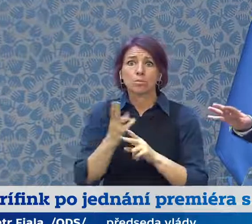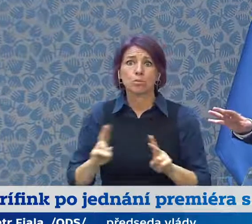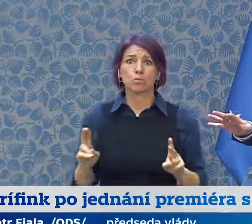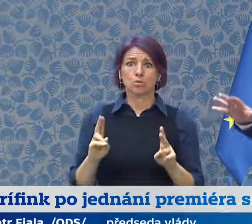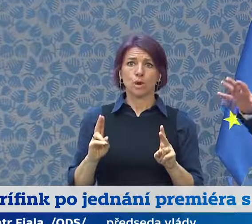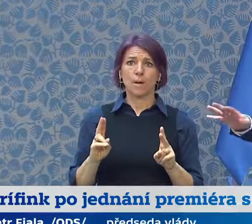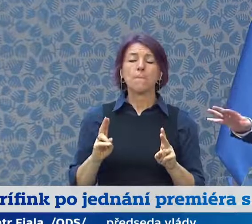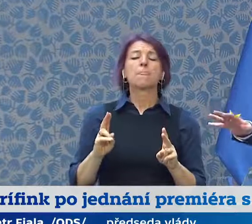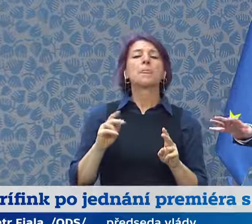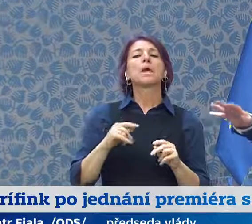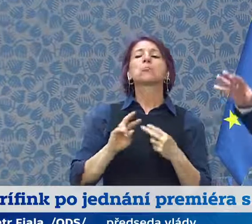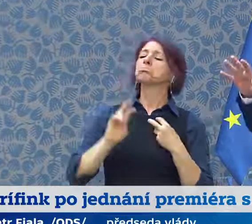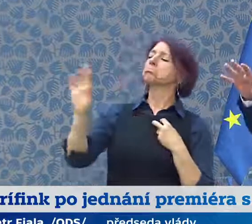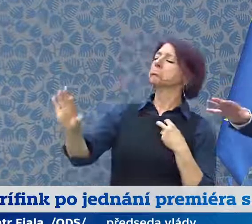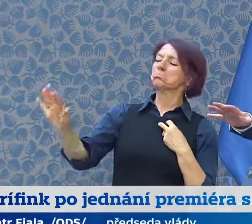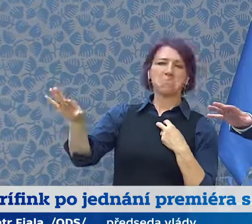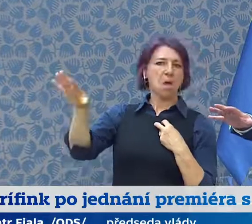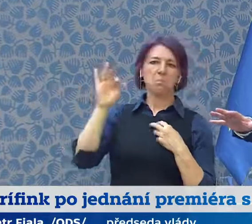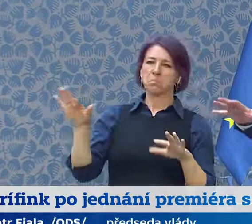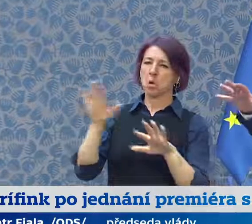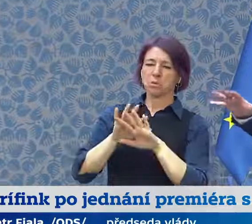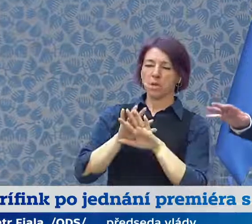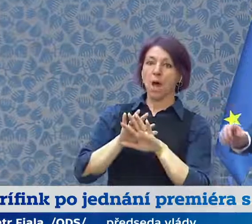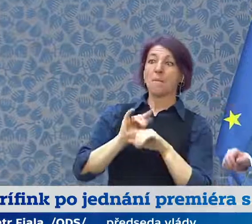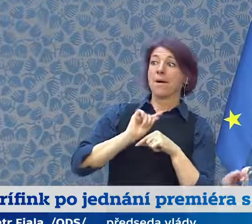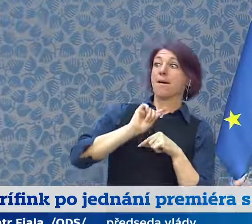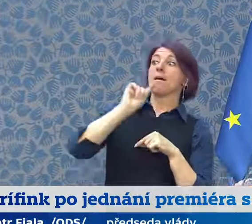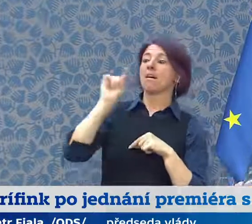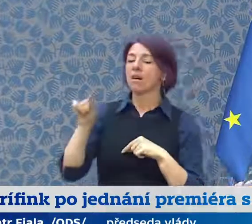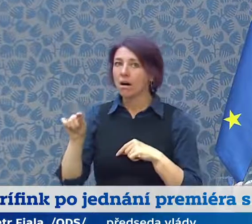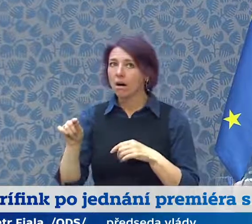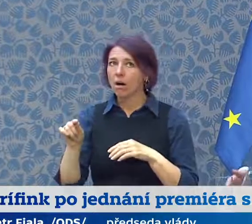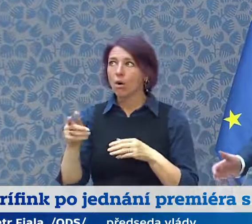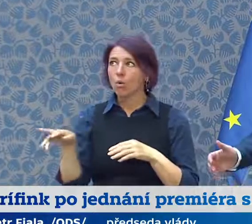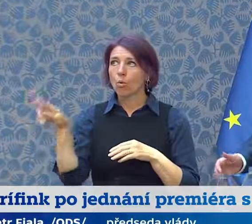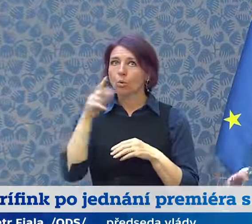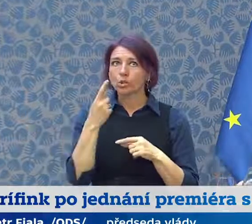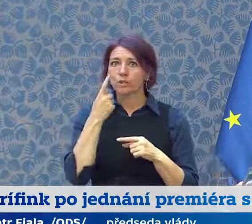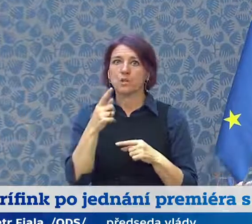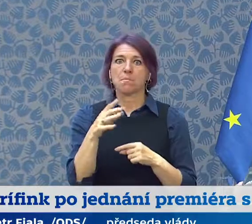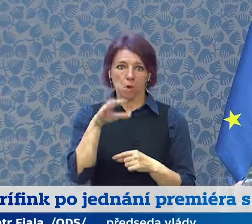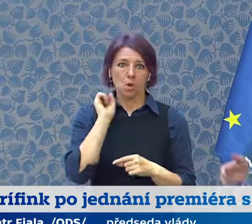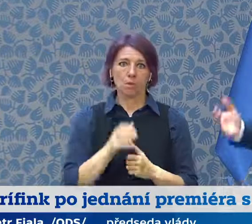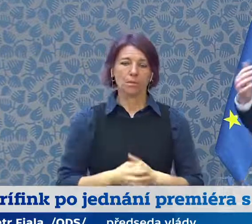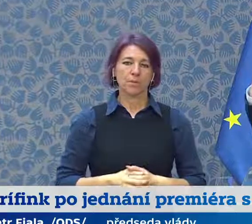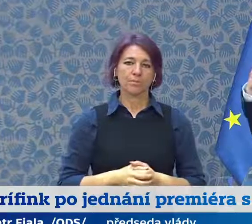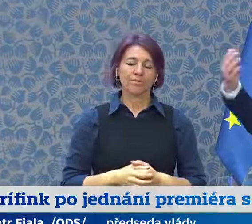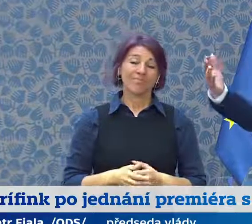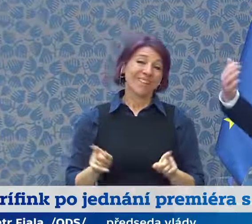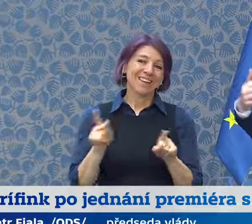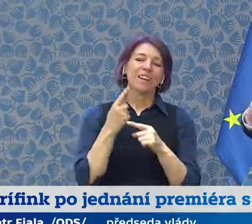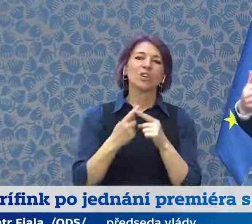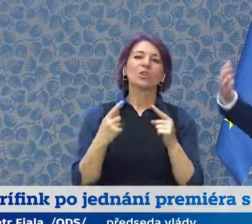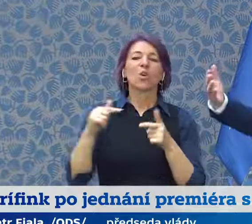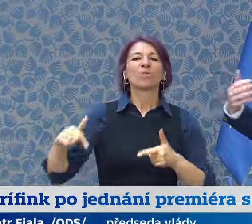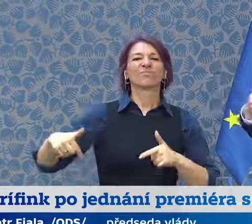možnost poznat na místě, když jsme tam s nimi a když to vidíme. Jsou také věci, které se obtížněji sdělují